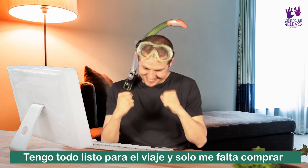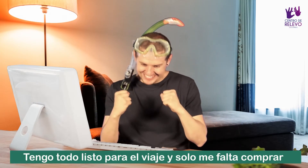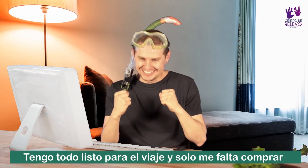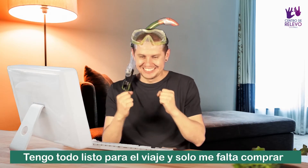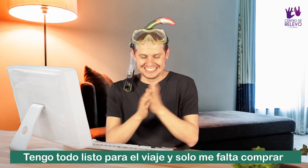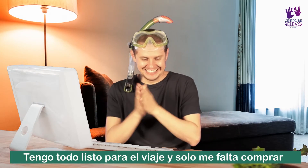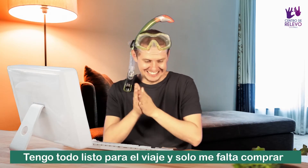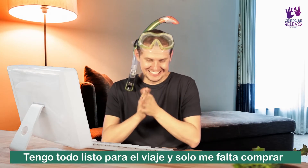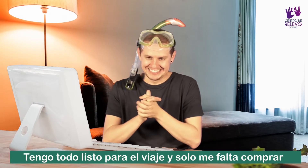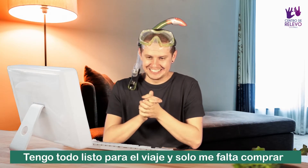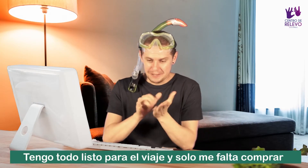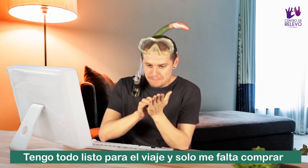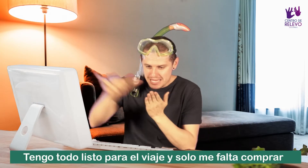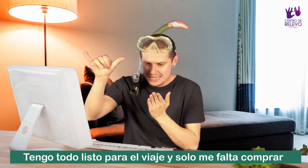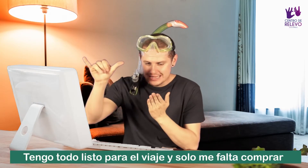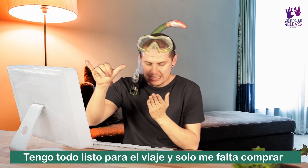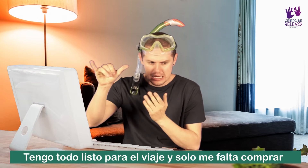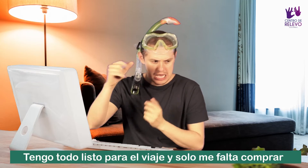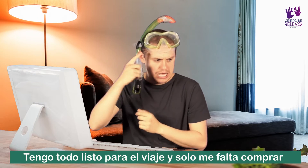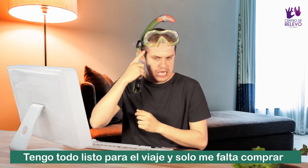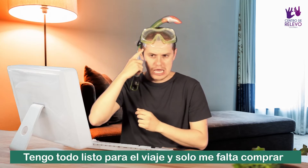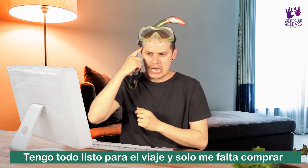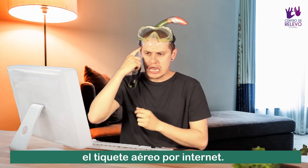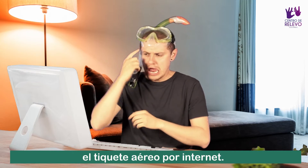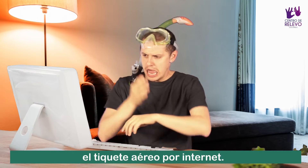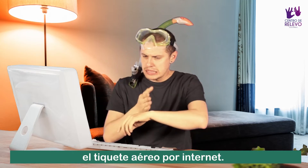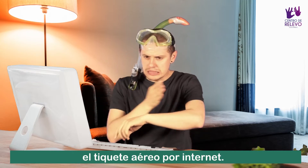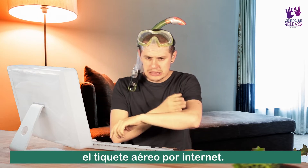Tengo todo listo para el viaje y solo me falta comprar el tiquete aéreo por internet.